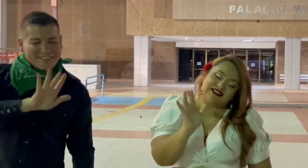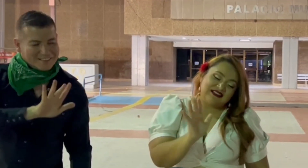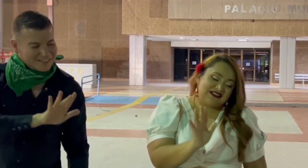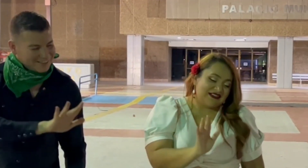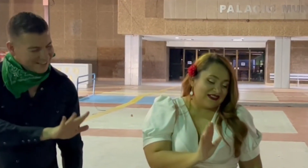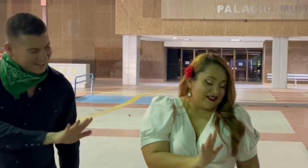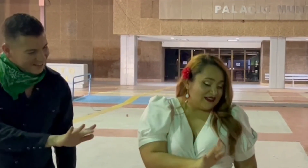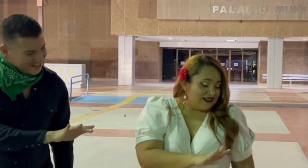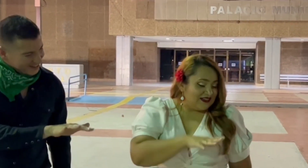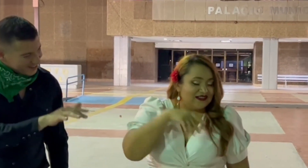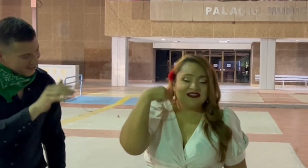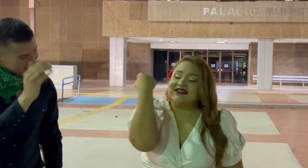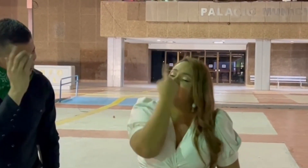Iluminó tu cara